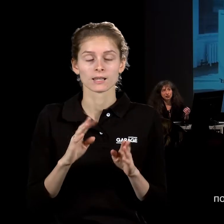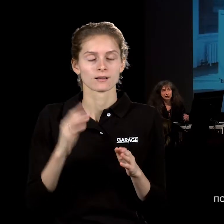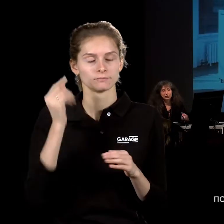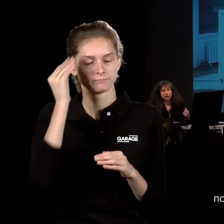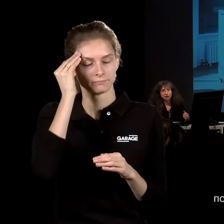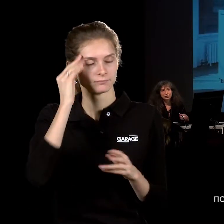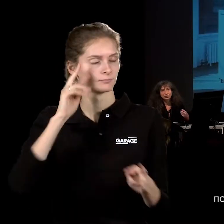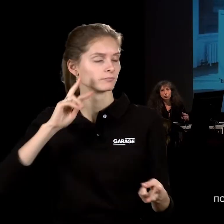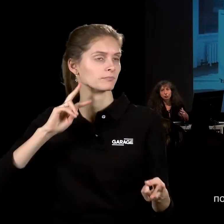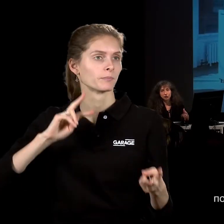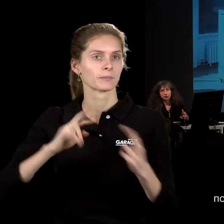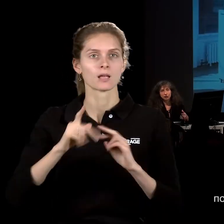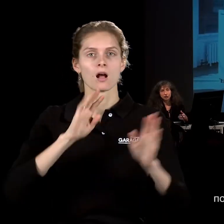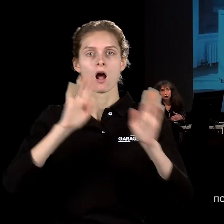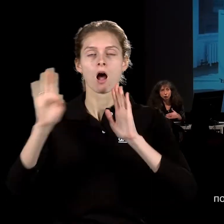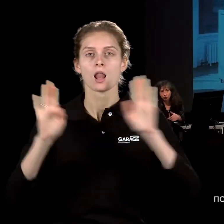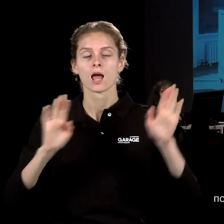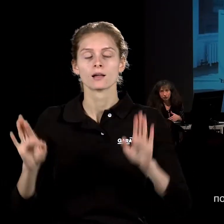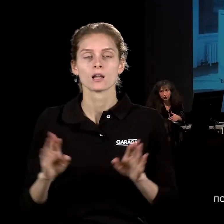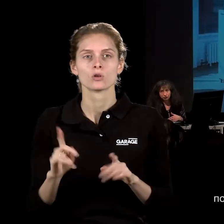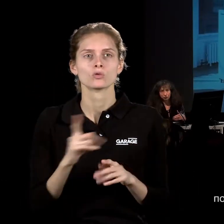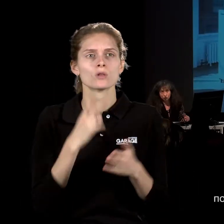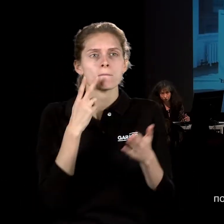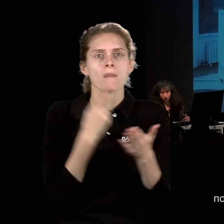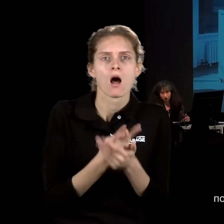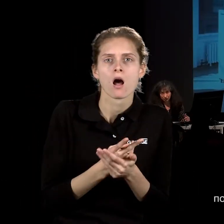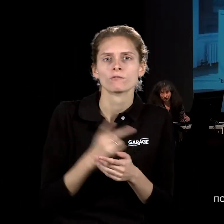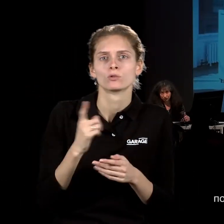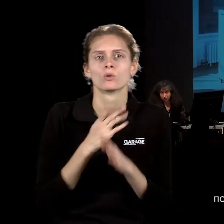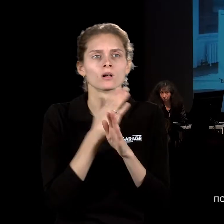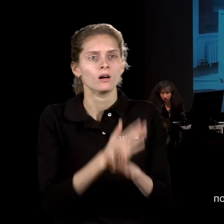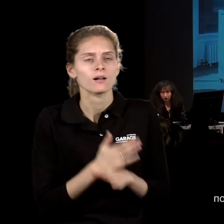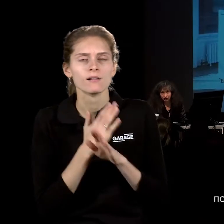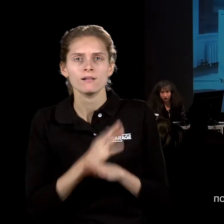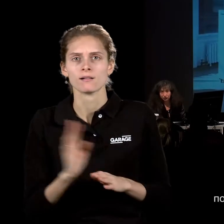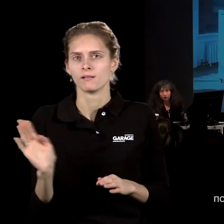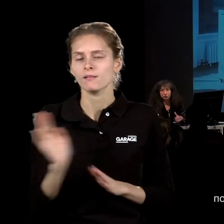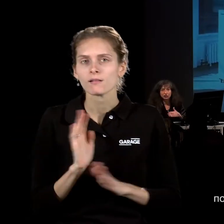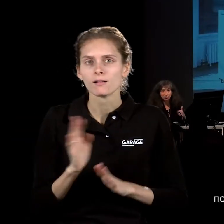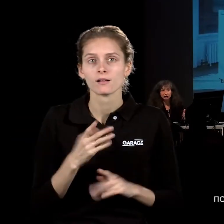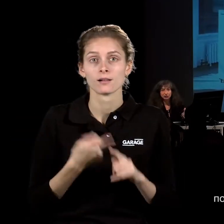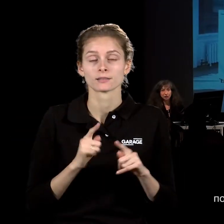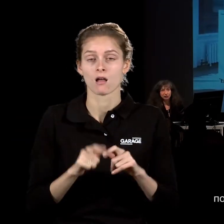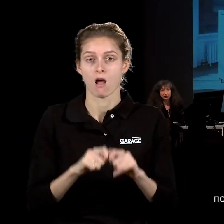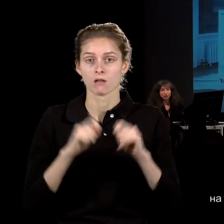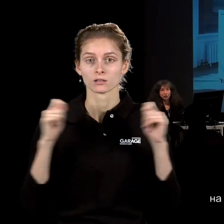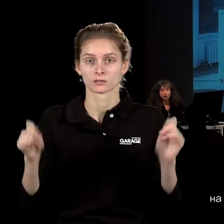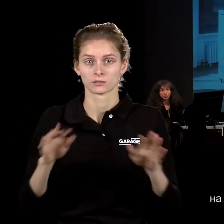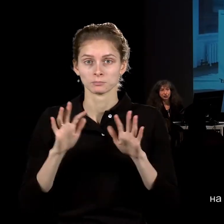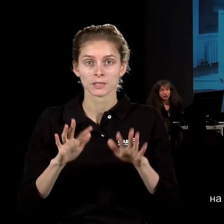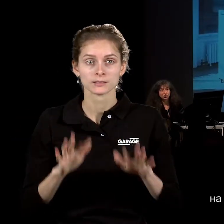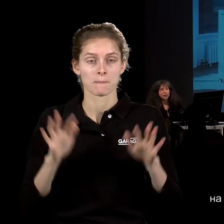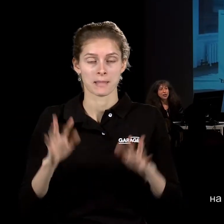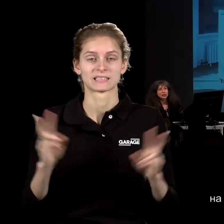Отныне галерея – не то место, где что-то показывают, и что-то хранят, и что-то закрывают. Это открытое место, это